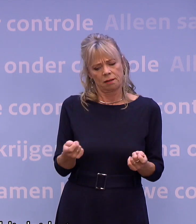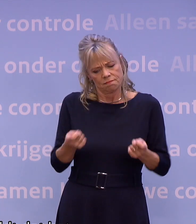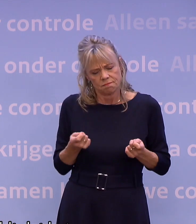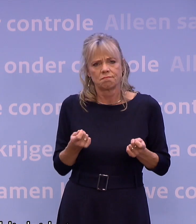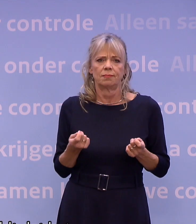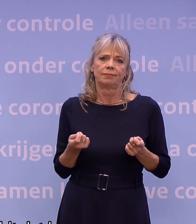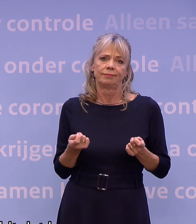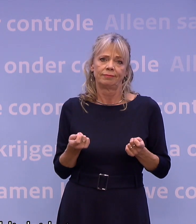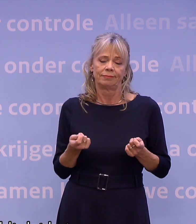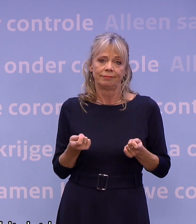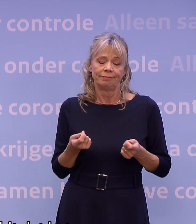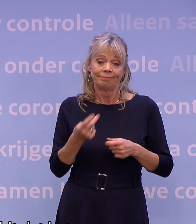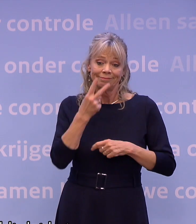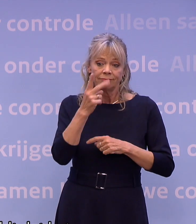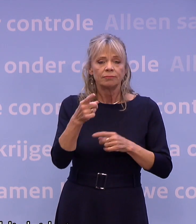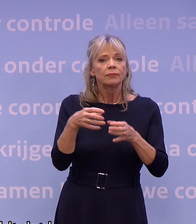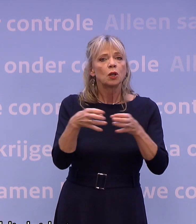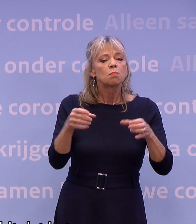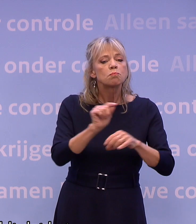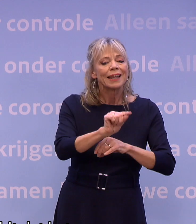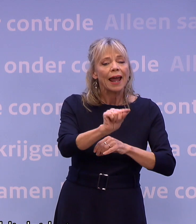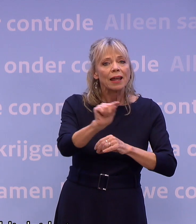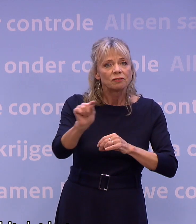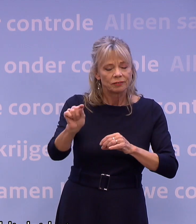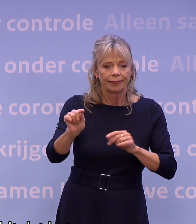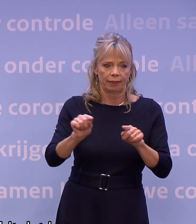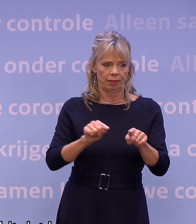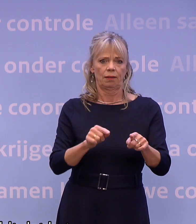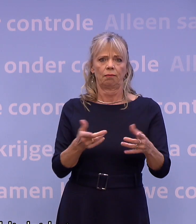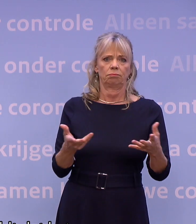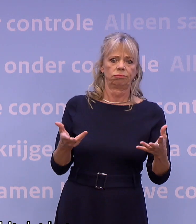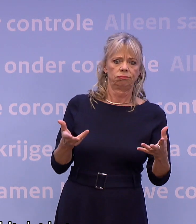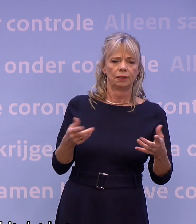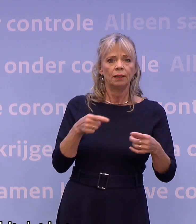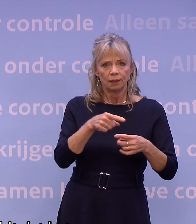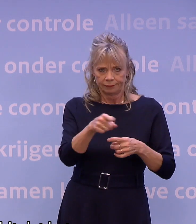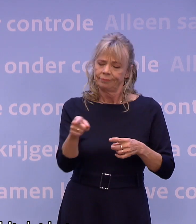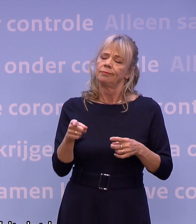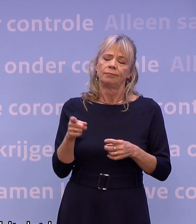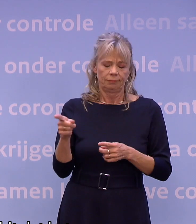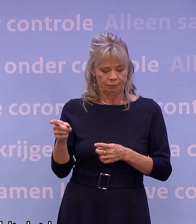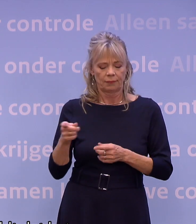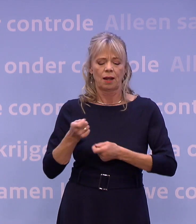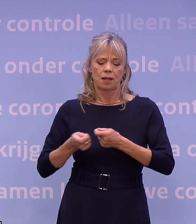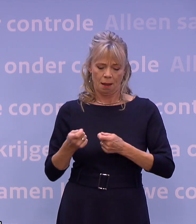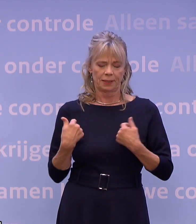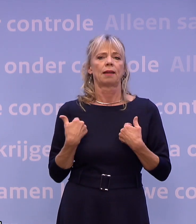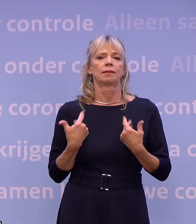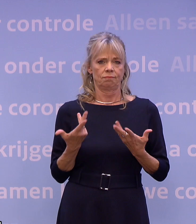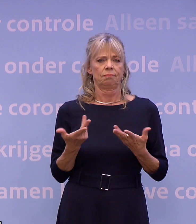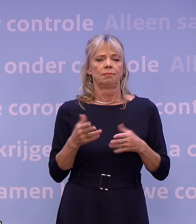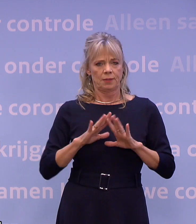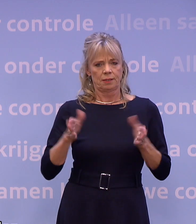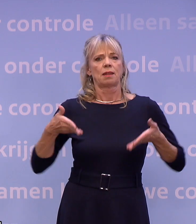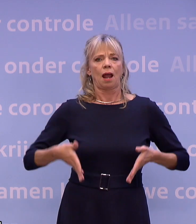Voor getroffen bedrijven geldt dat het kabinet klaarstaat met de steunpakketten om deze